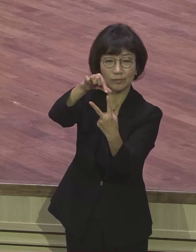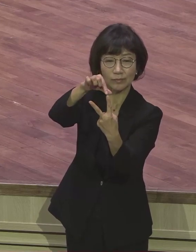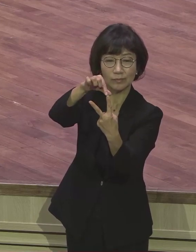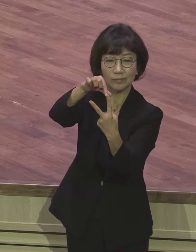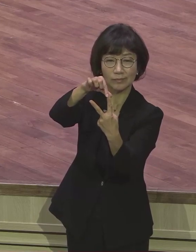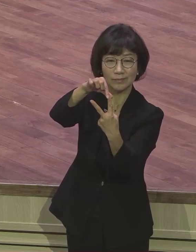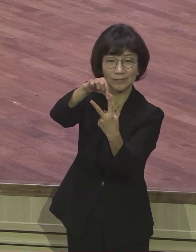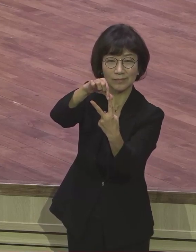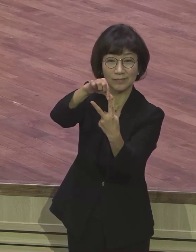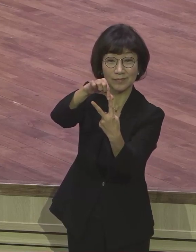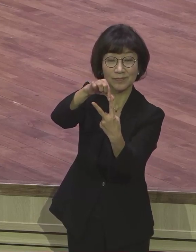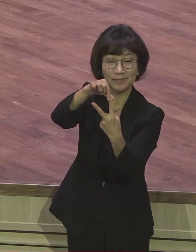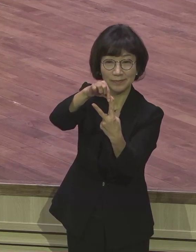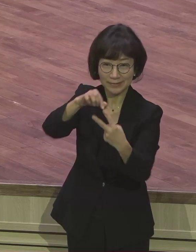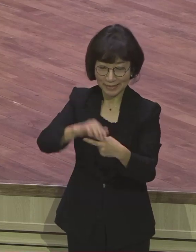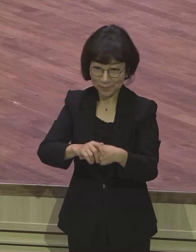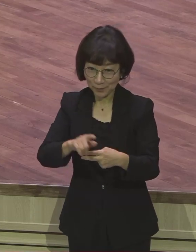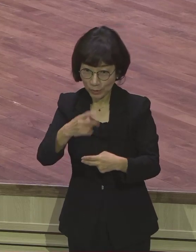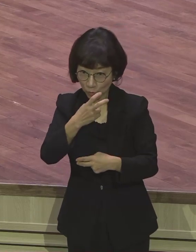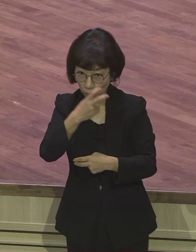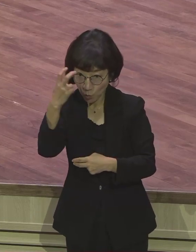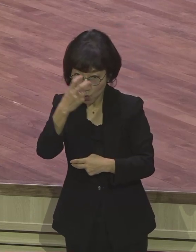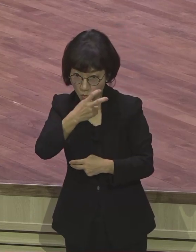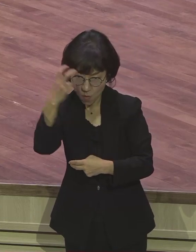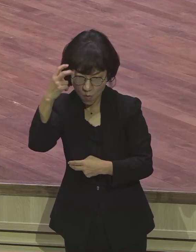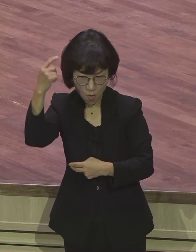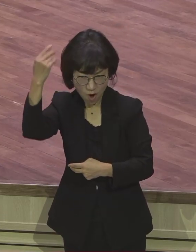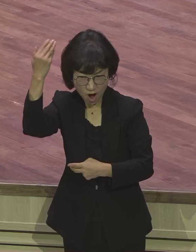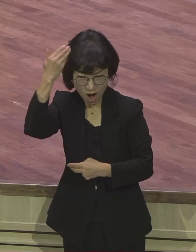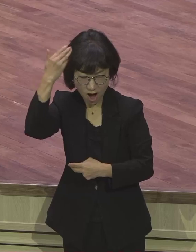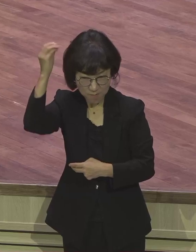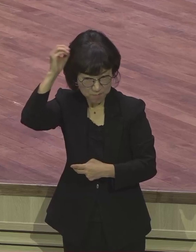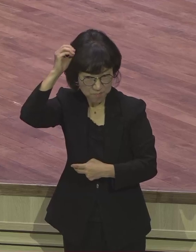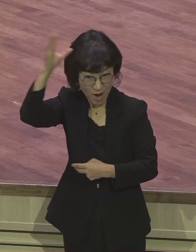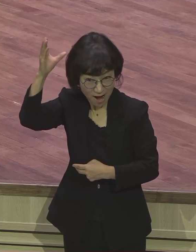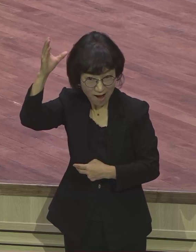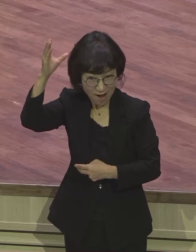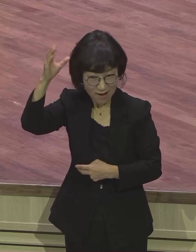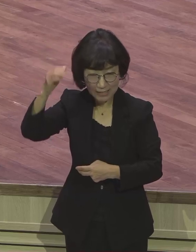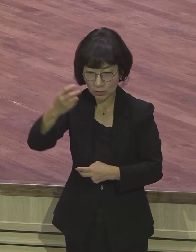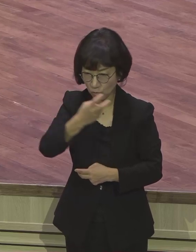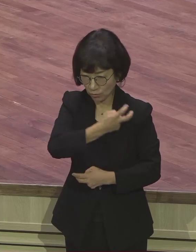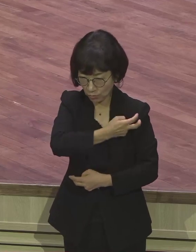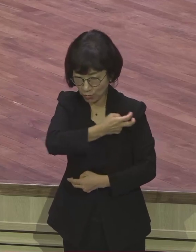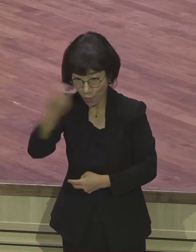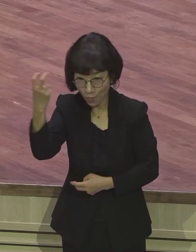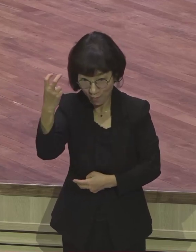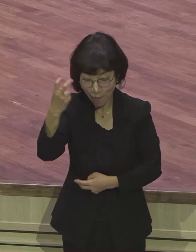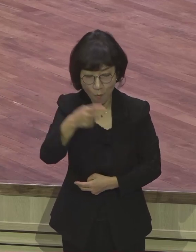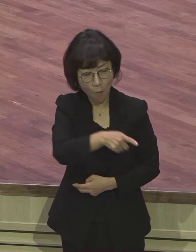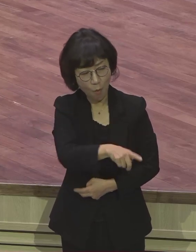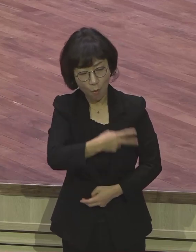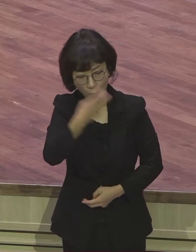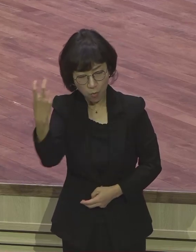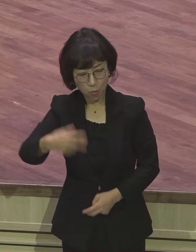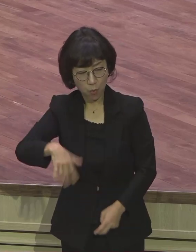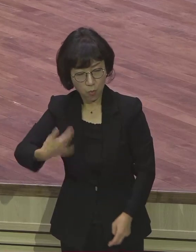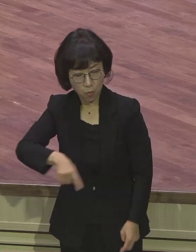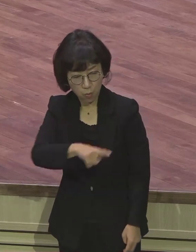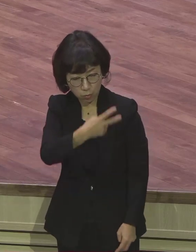영리하고 아는 것이 많은 사람은 뭐라 그래요 똑똑하다 그래요 참 똑똑하구나 사람이 참 똑똑하다